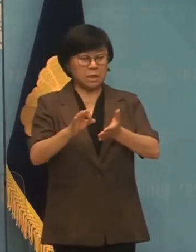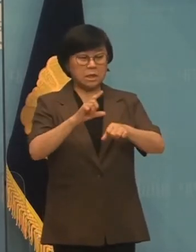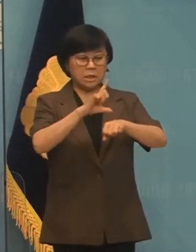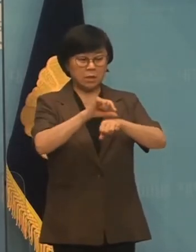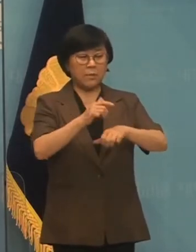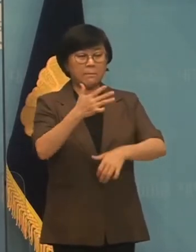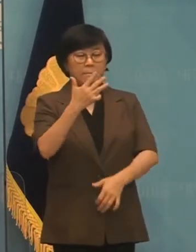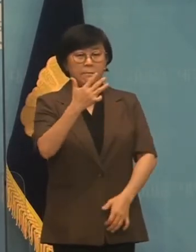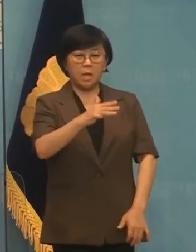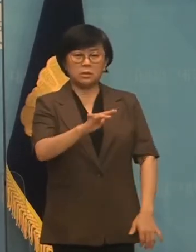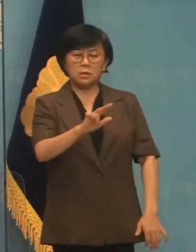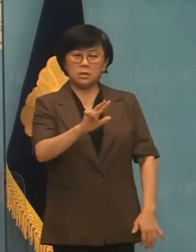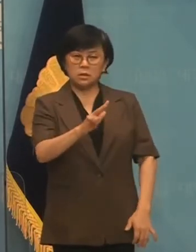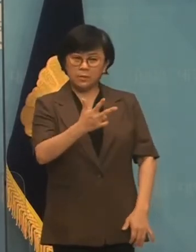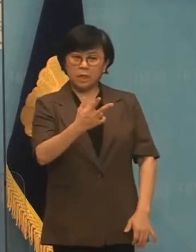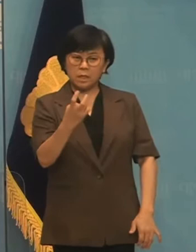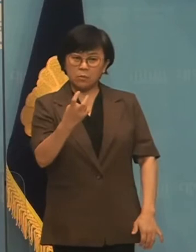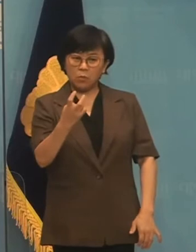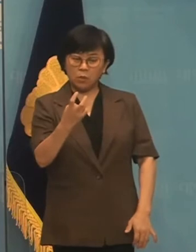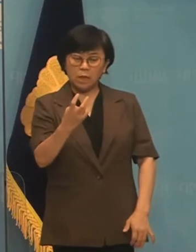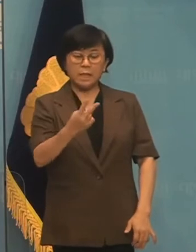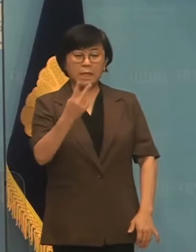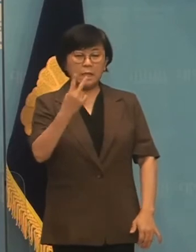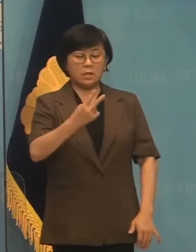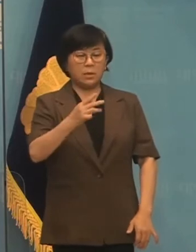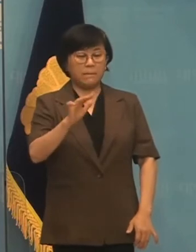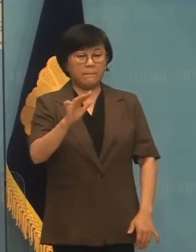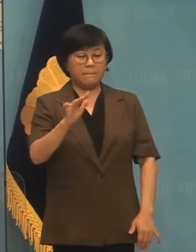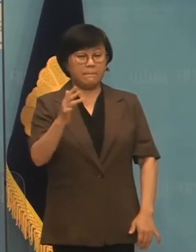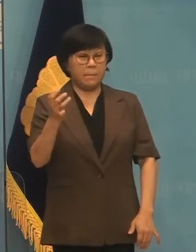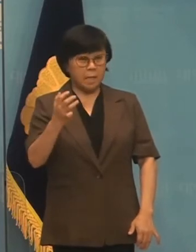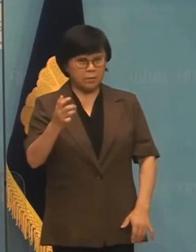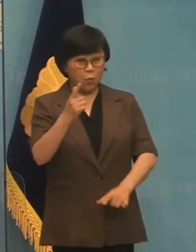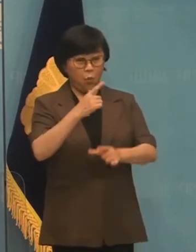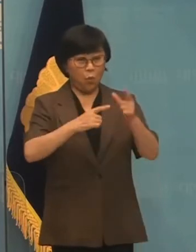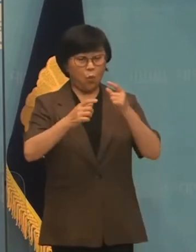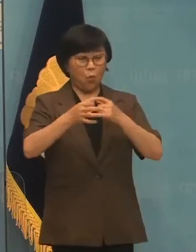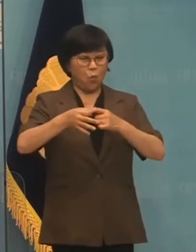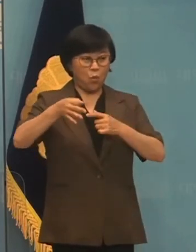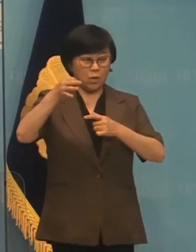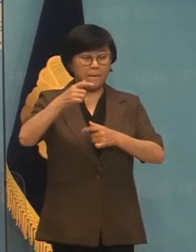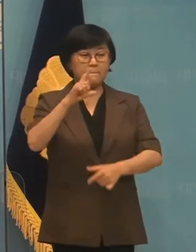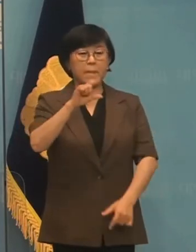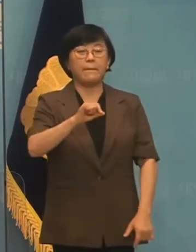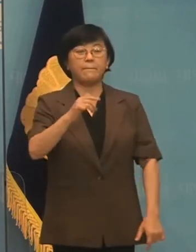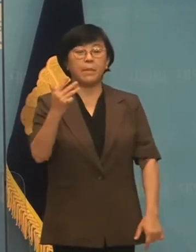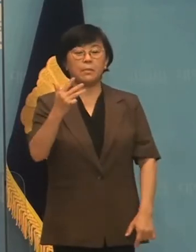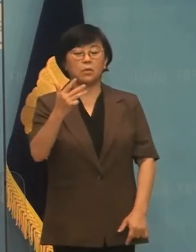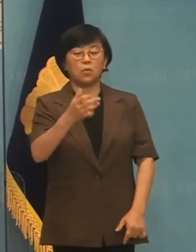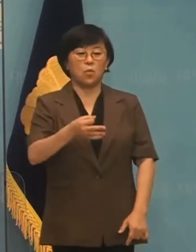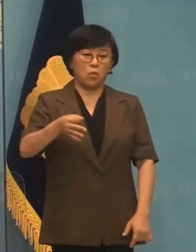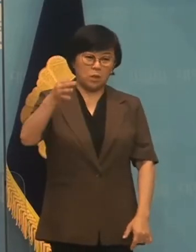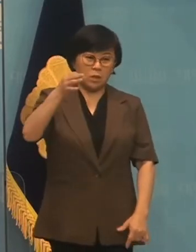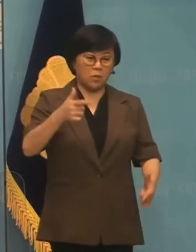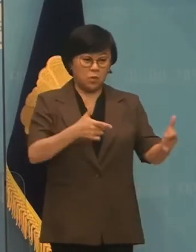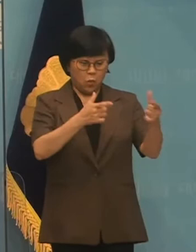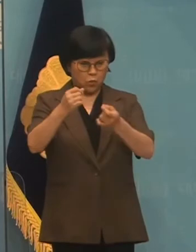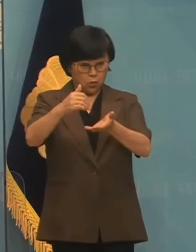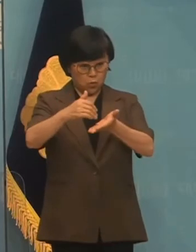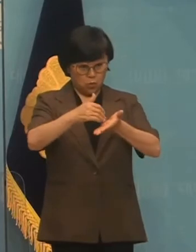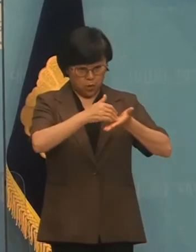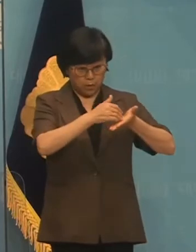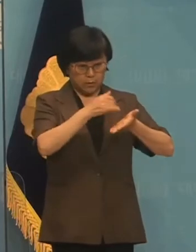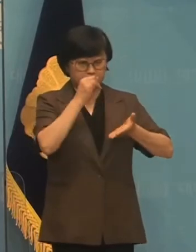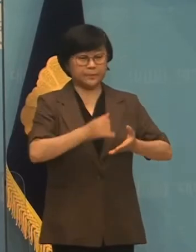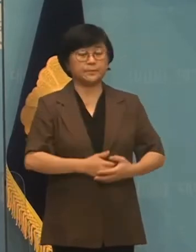8720원보다 2080억 23.9% 오른 만 800월로 하자는 공동요구안을